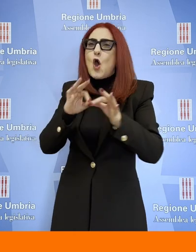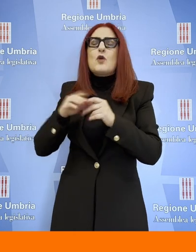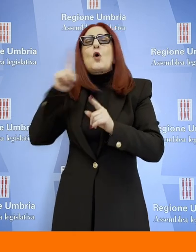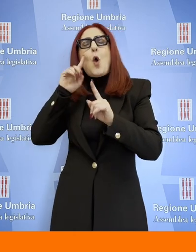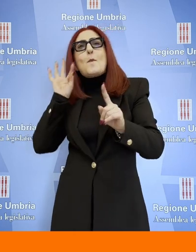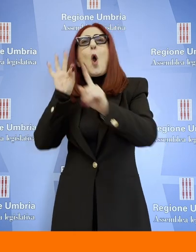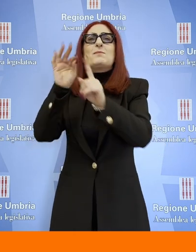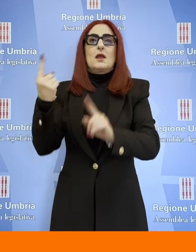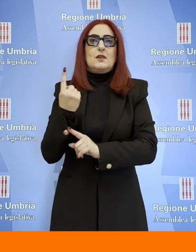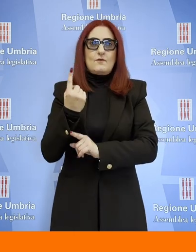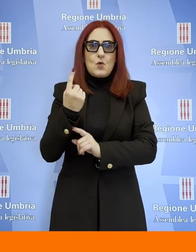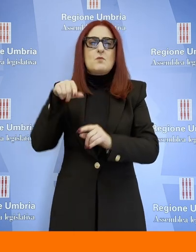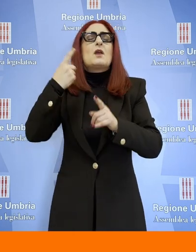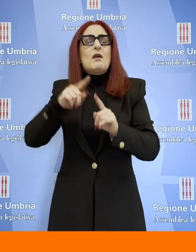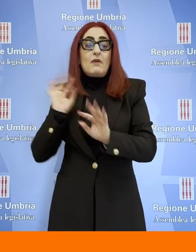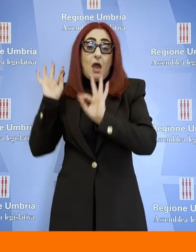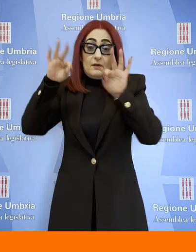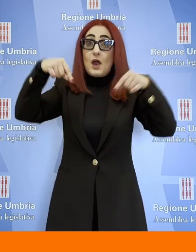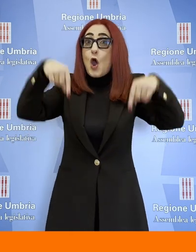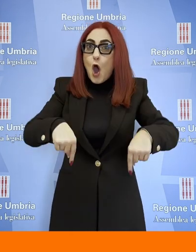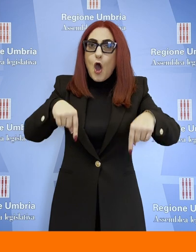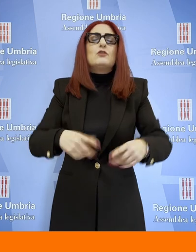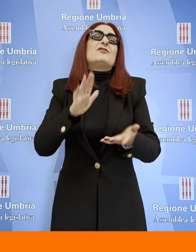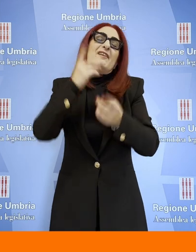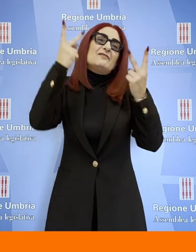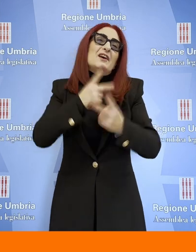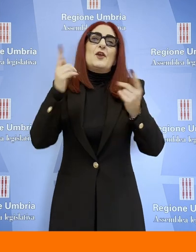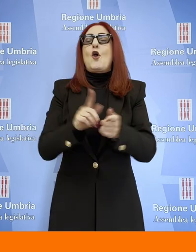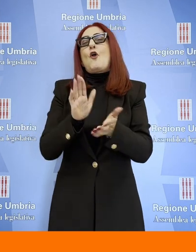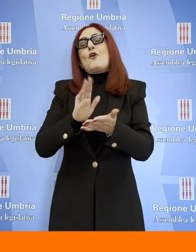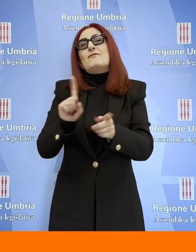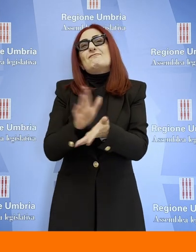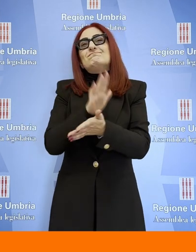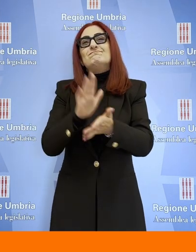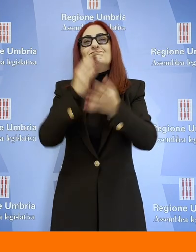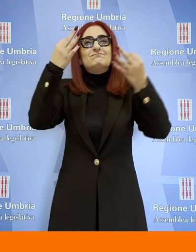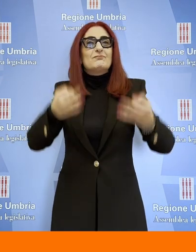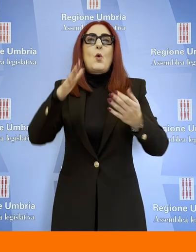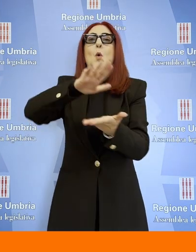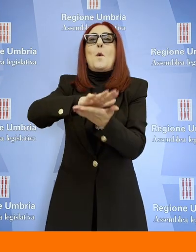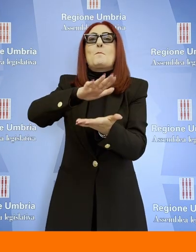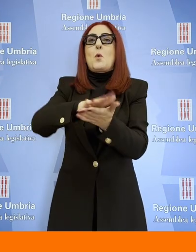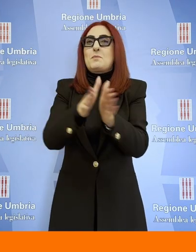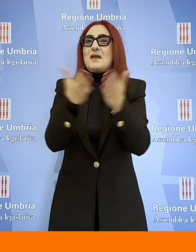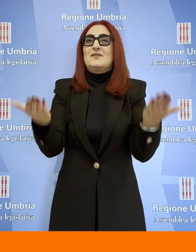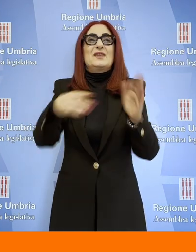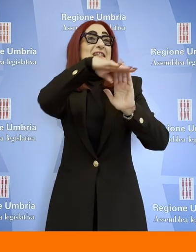celebriamo appunto la pubblicazione di questo nuovo Statuto unitamente a quegli accademici che ci hanno aiutato